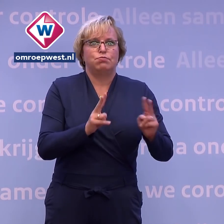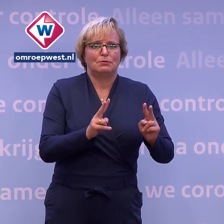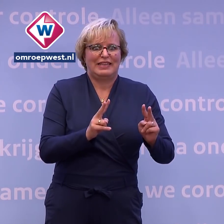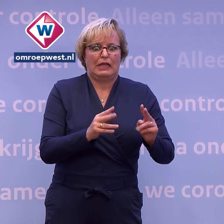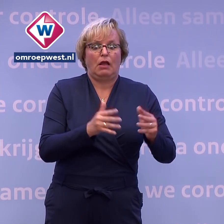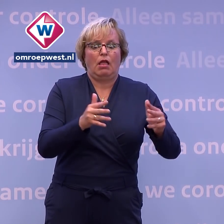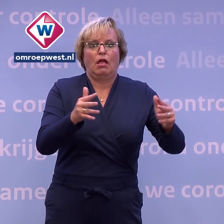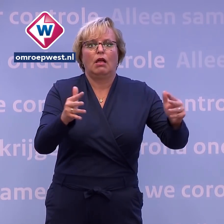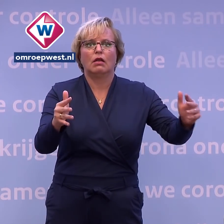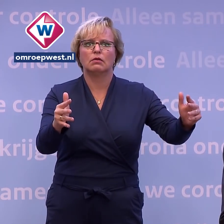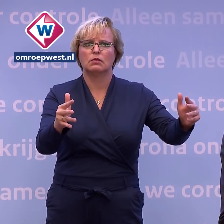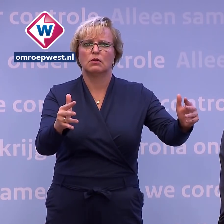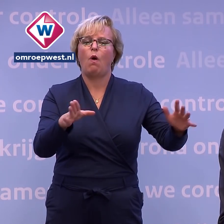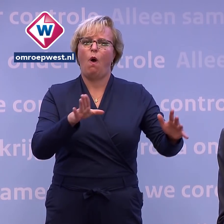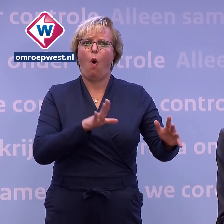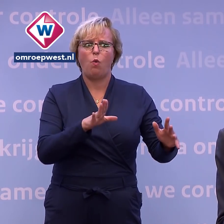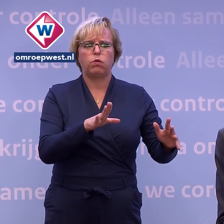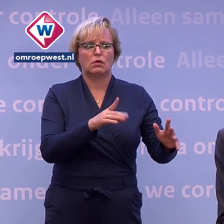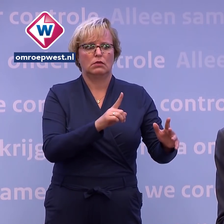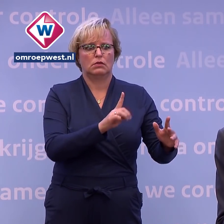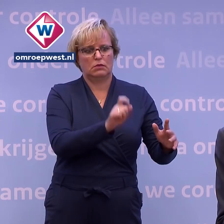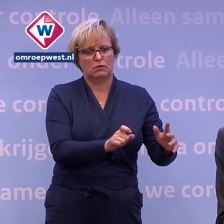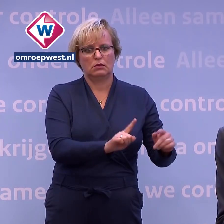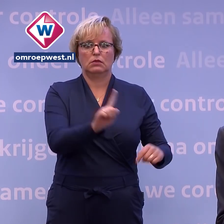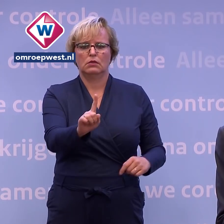En als het even tegen zit, weer op een feestje met vijftig man.